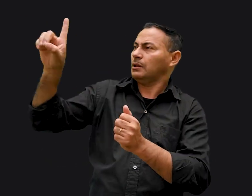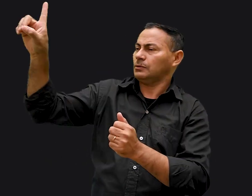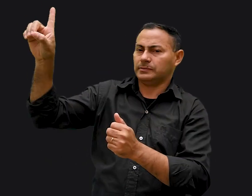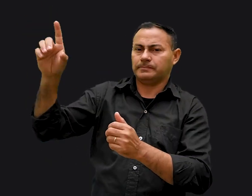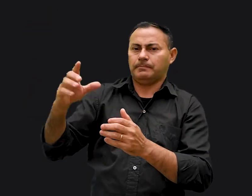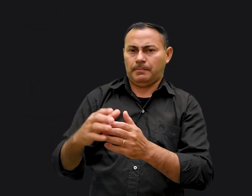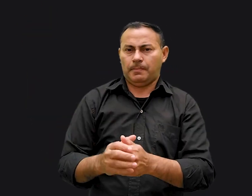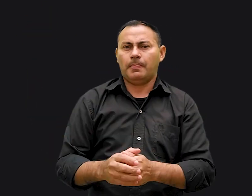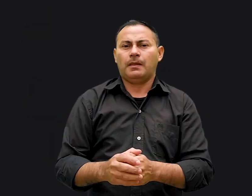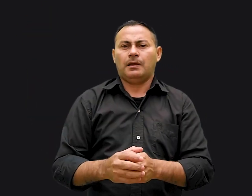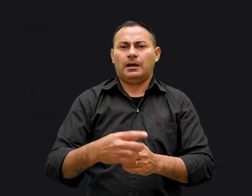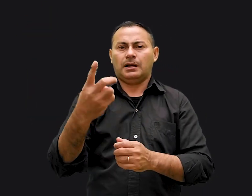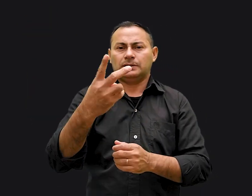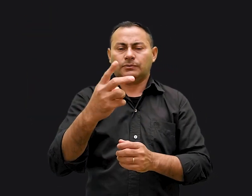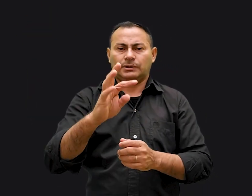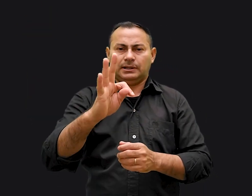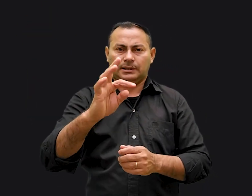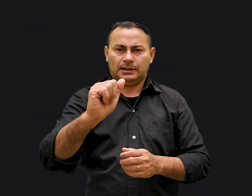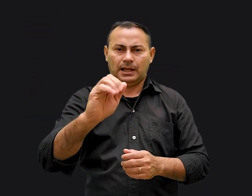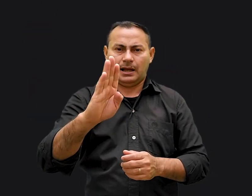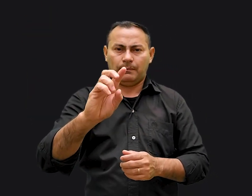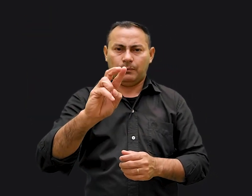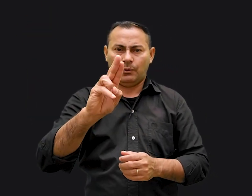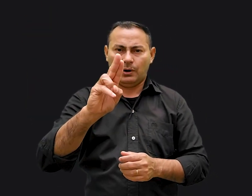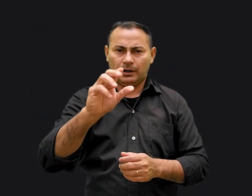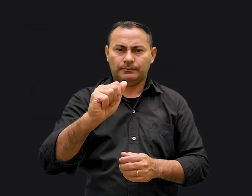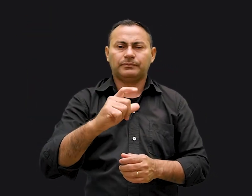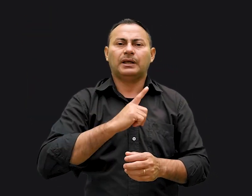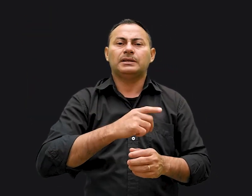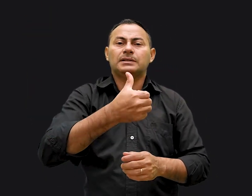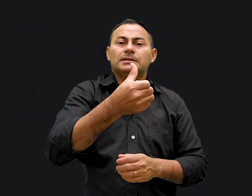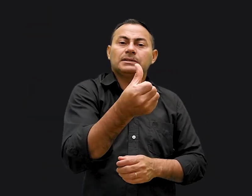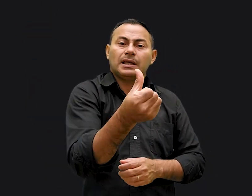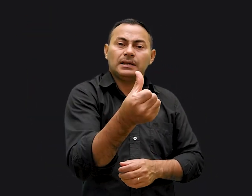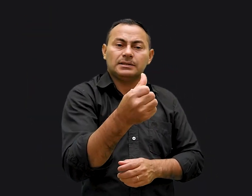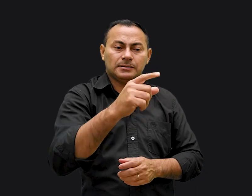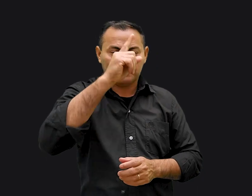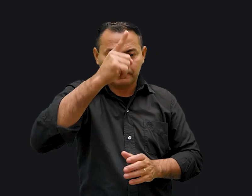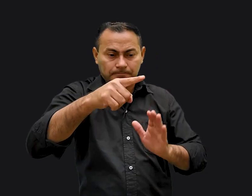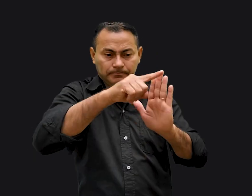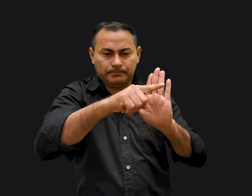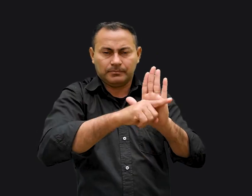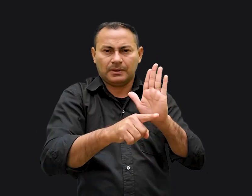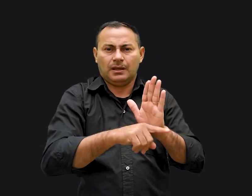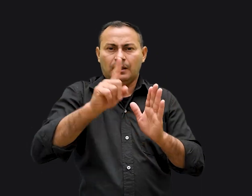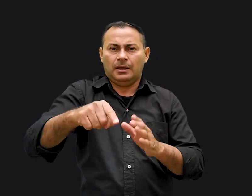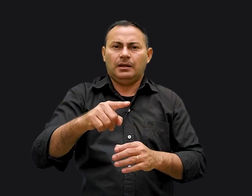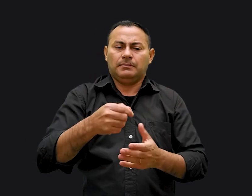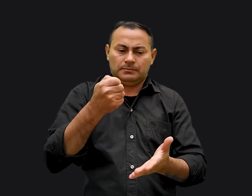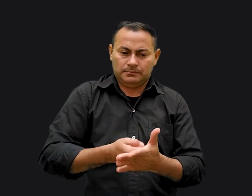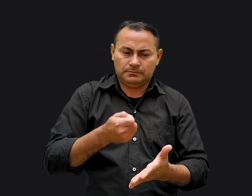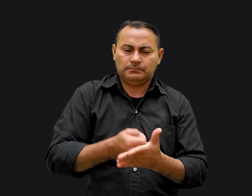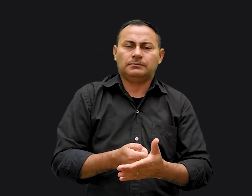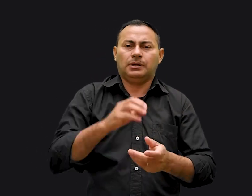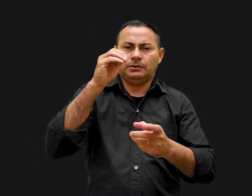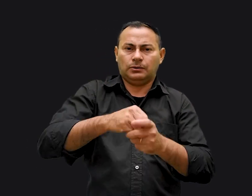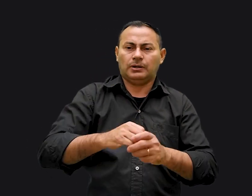A segunda tábua contém seis mandamentos, e estes são os mandamentos que devem reger o nosso